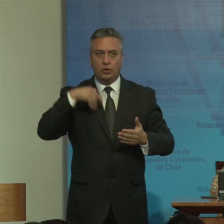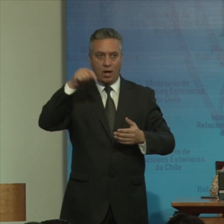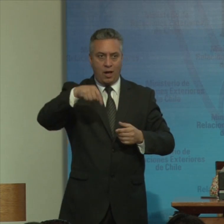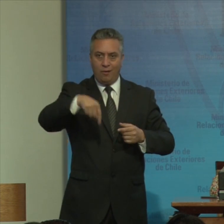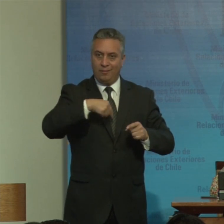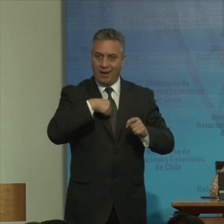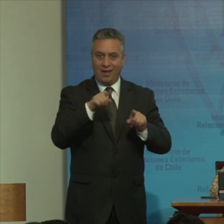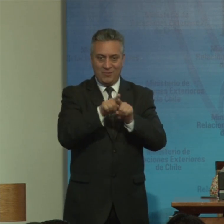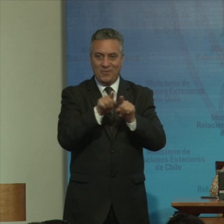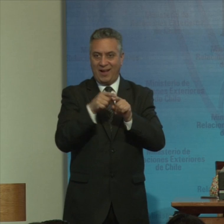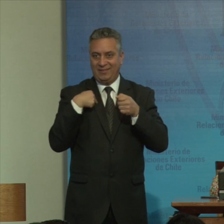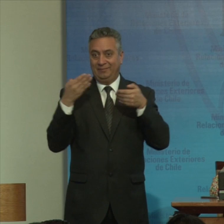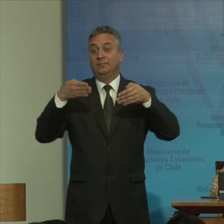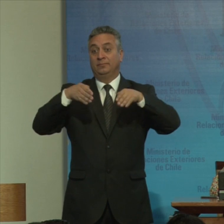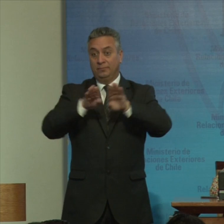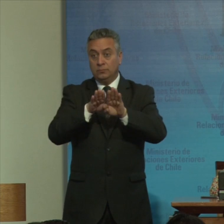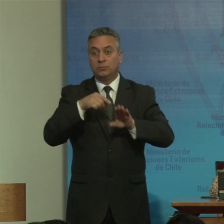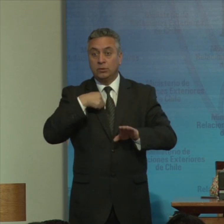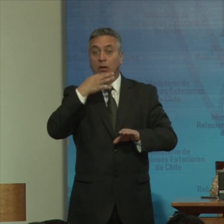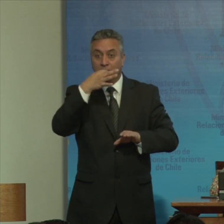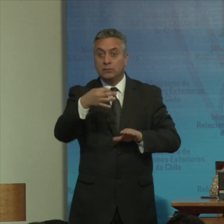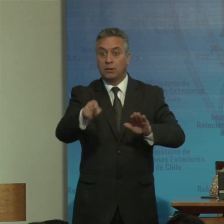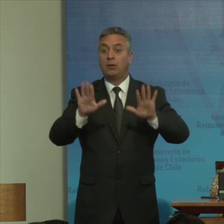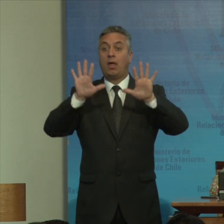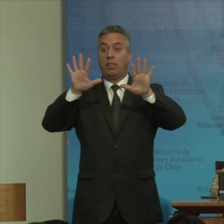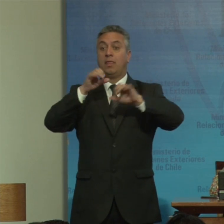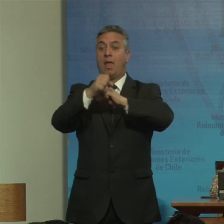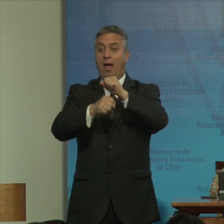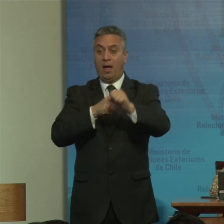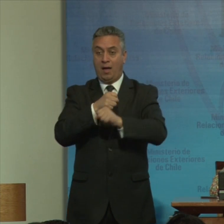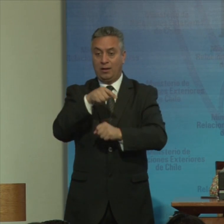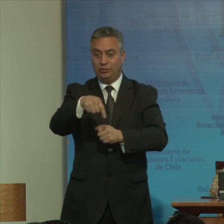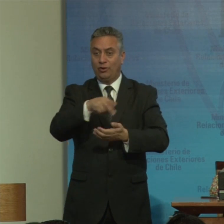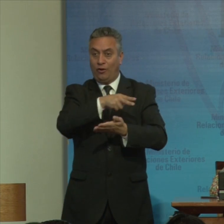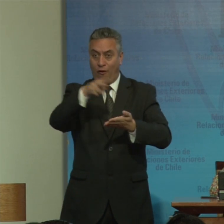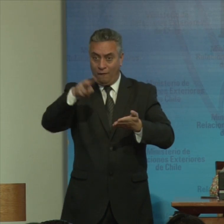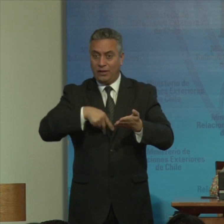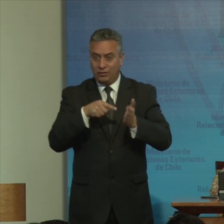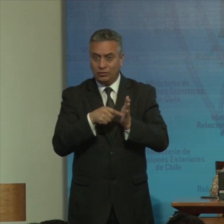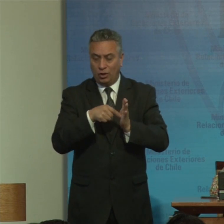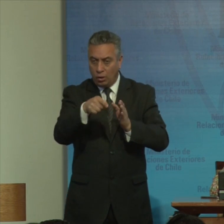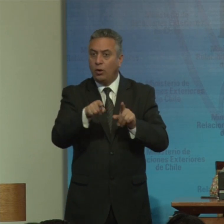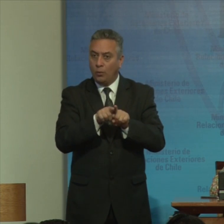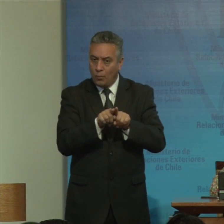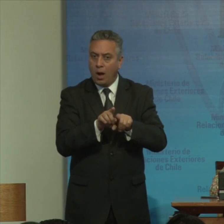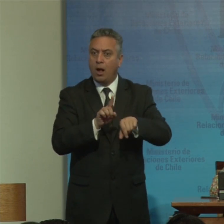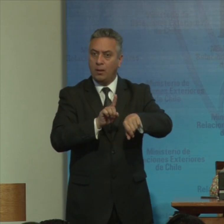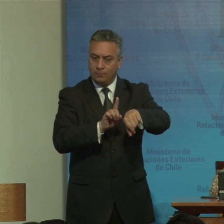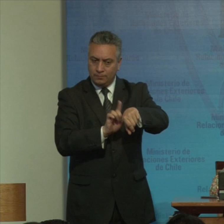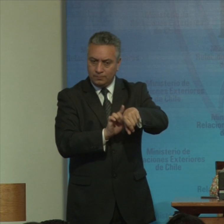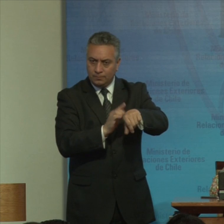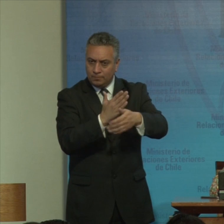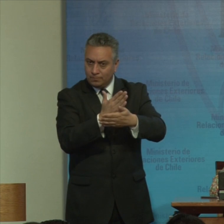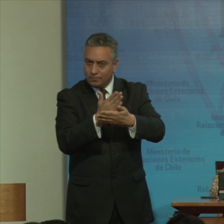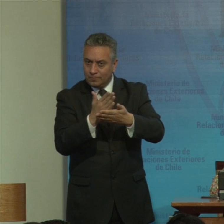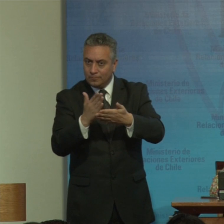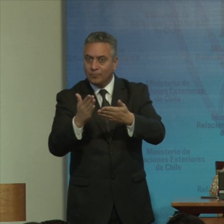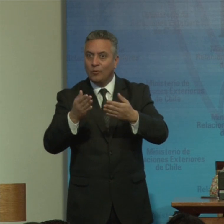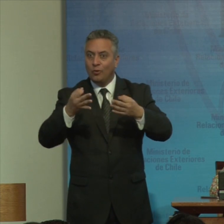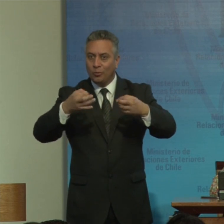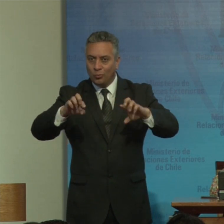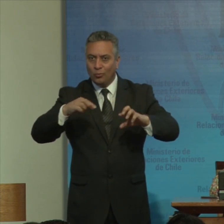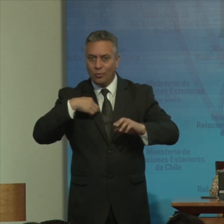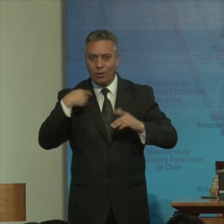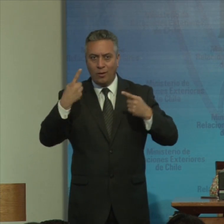por decir que los 10 años de la convención es un momento oportuno para reflexionar como seguimos adelante